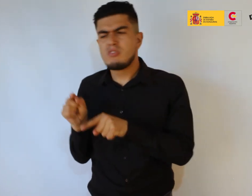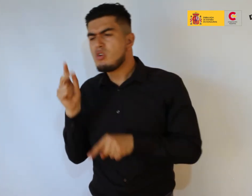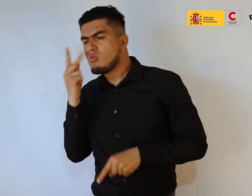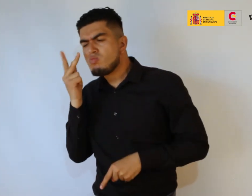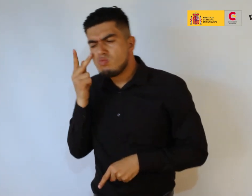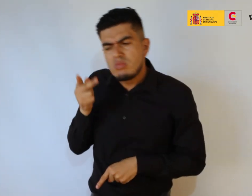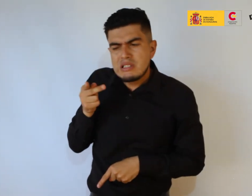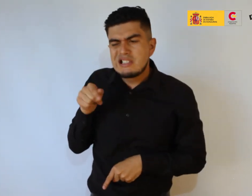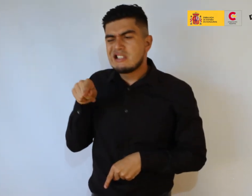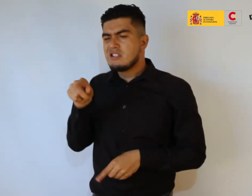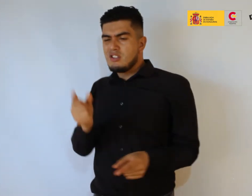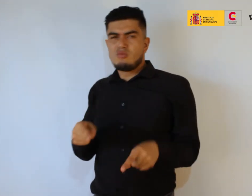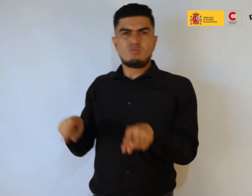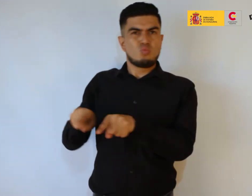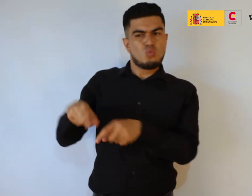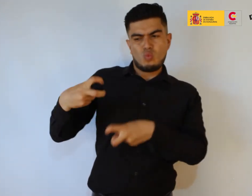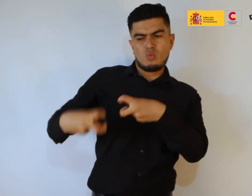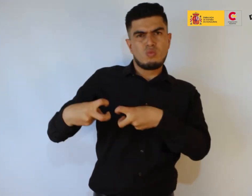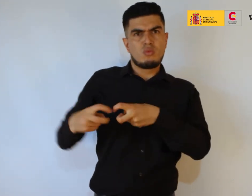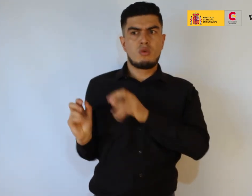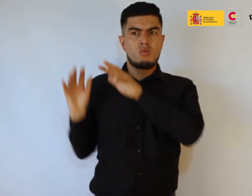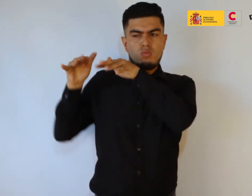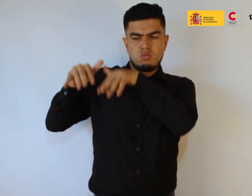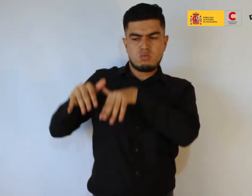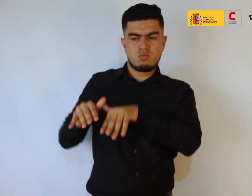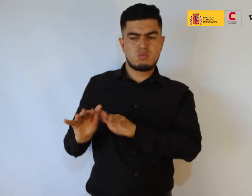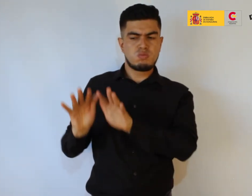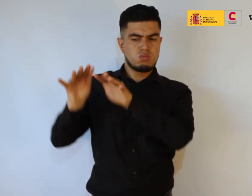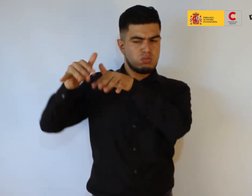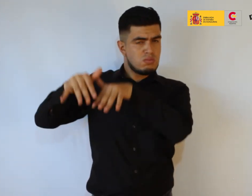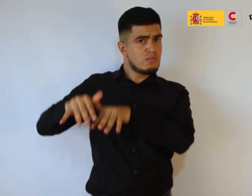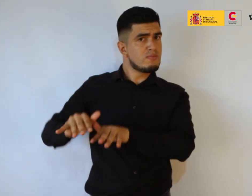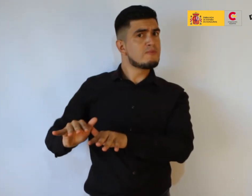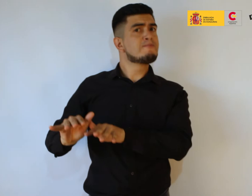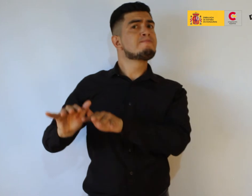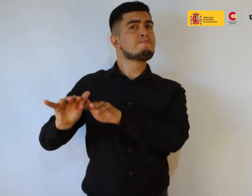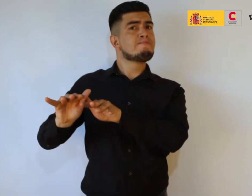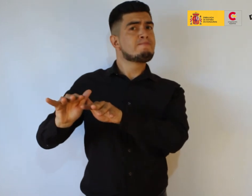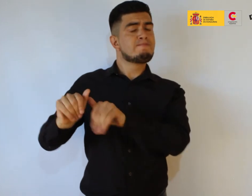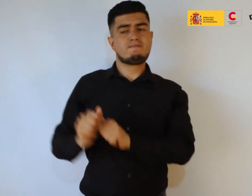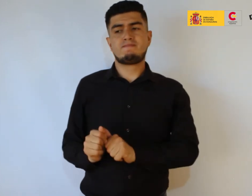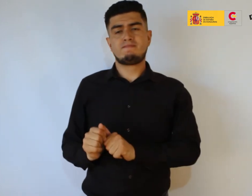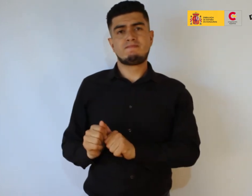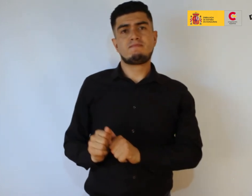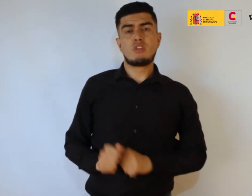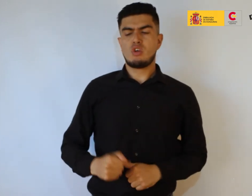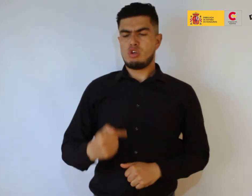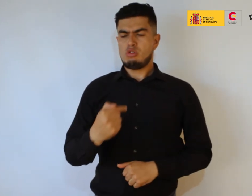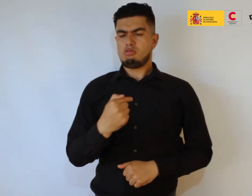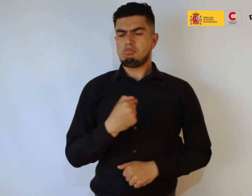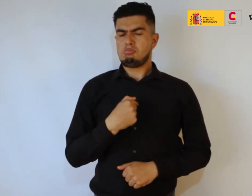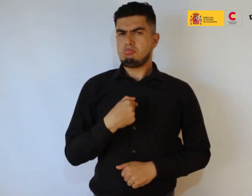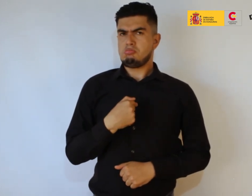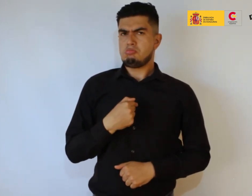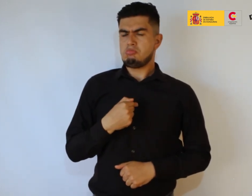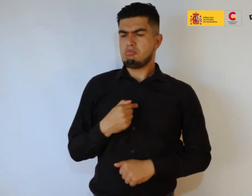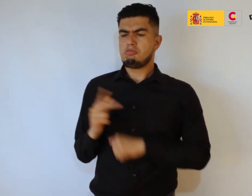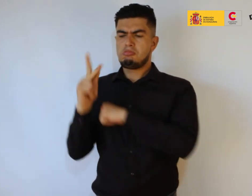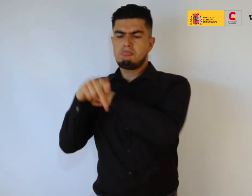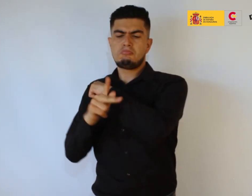climático. Y, bueno, viajamos todo el equipo, varios artistas, y yo en mi caso lo que hice fue recoger escombros que estaban